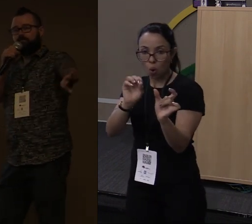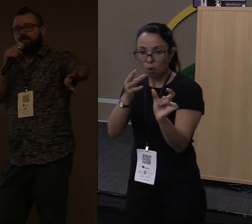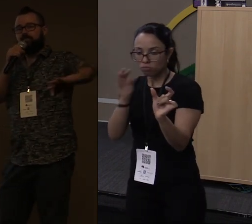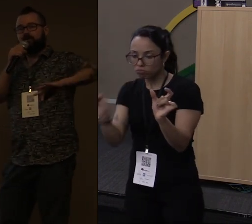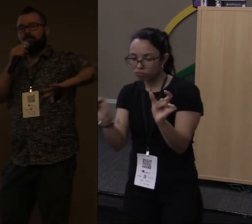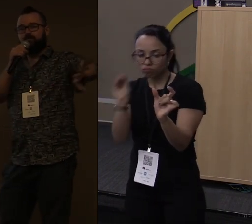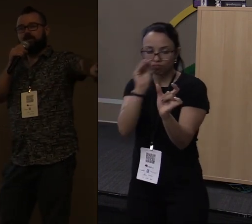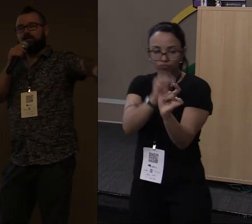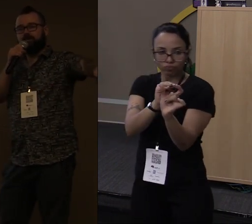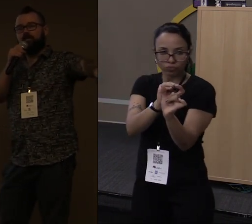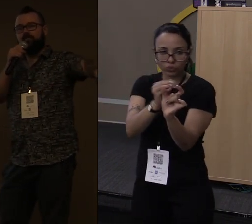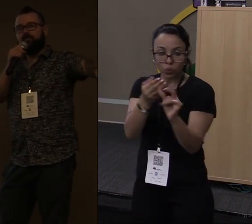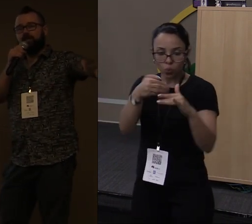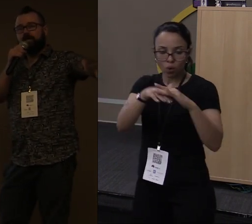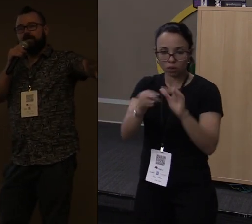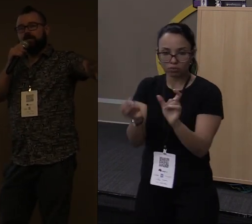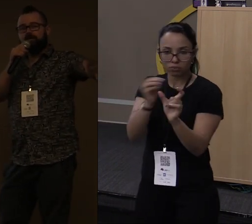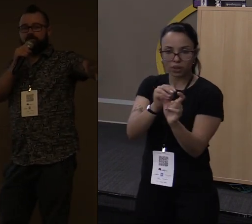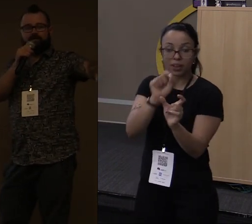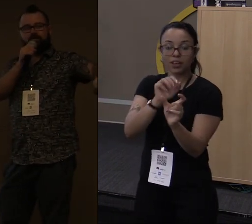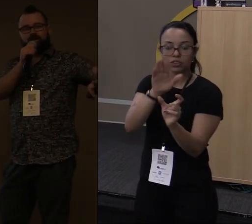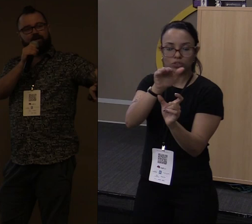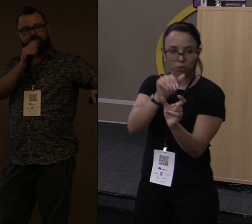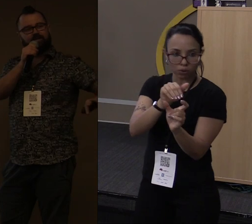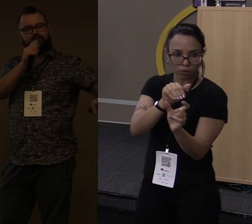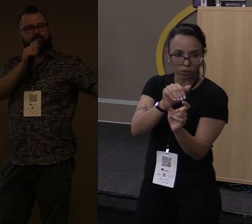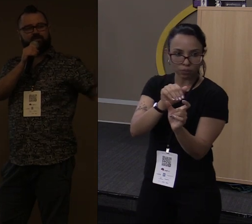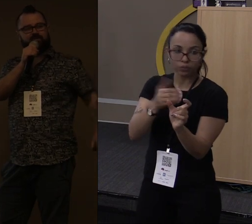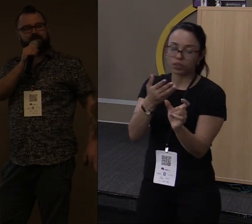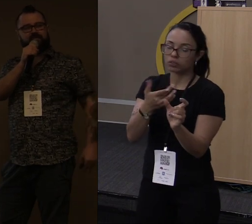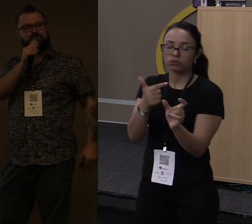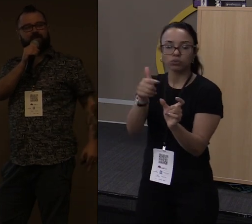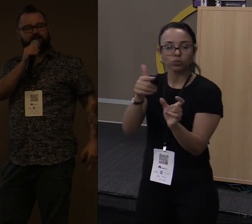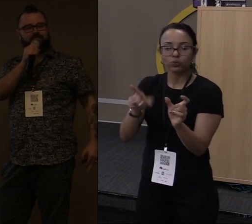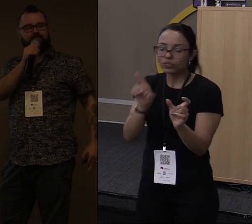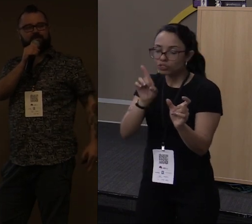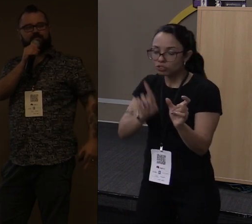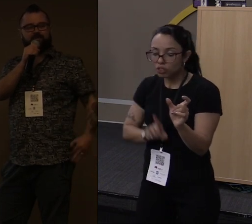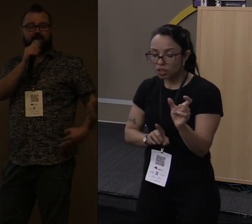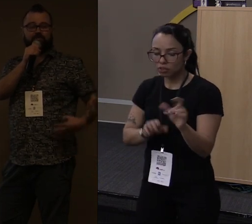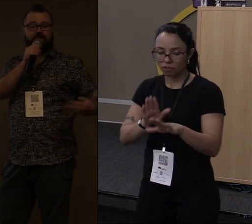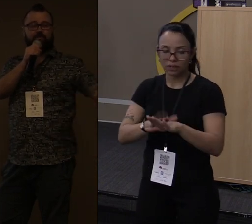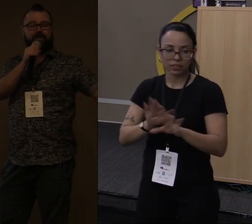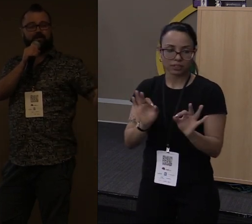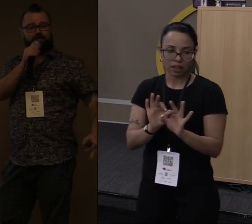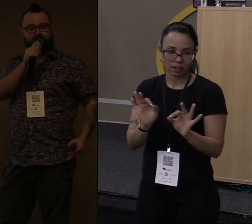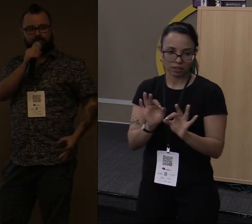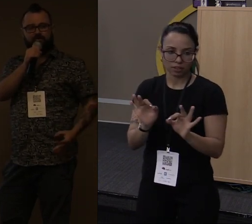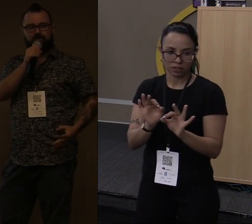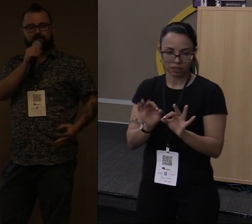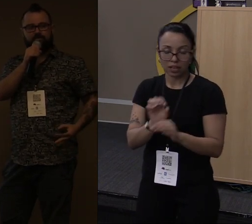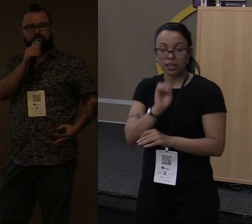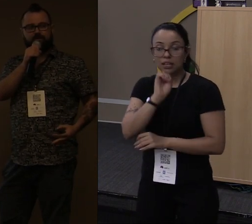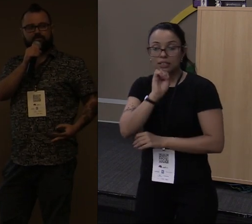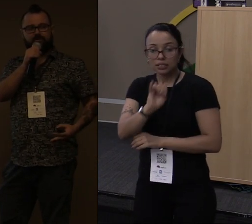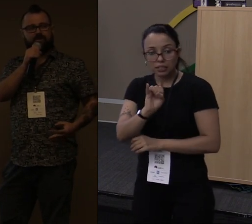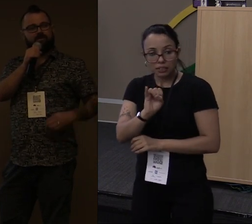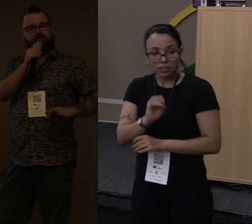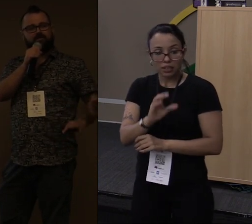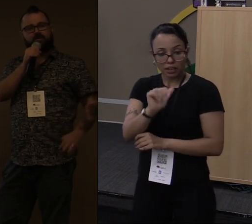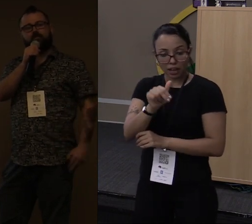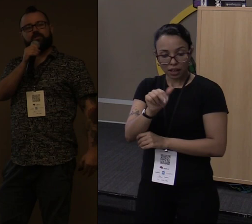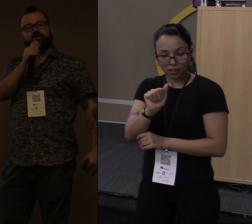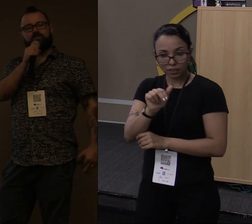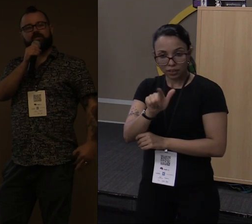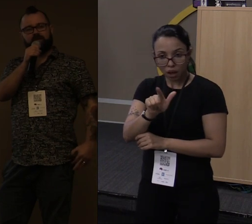canal, para quem chamou. Então, você não tem mais direito de fazer nada com ele. A não ser que o canal devolva isso para você,